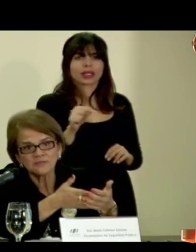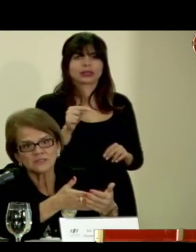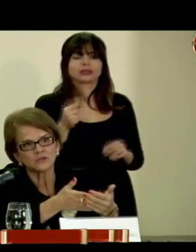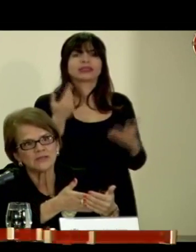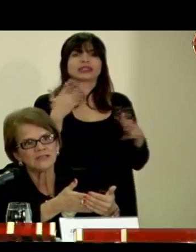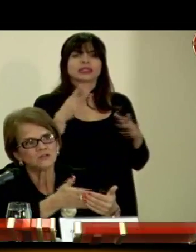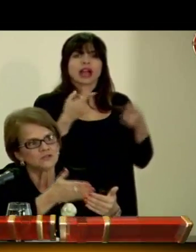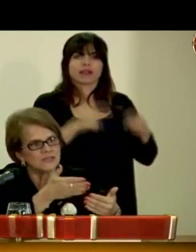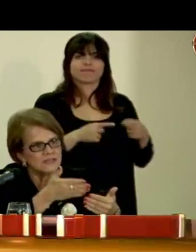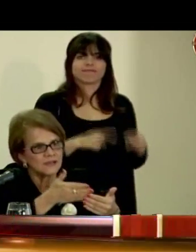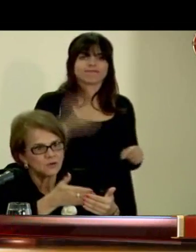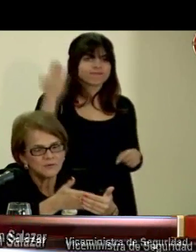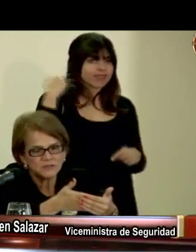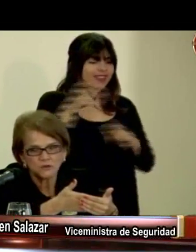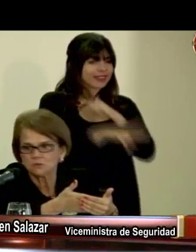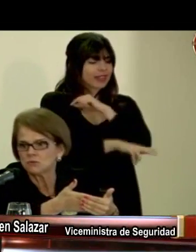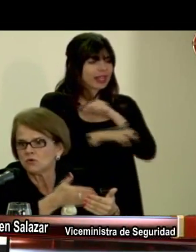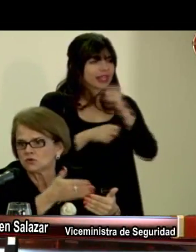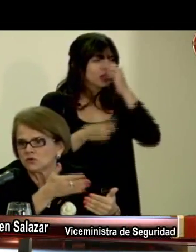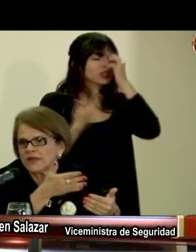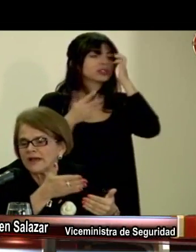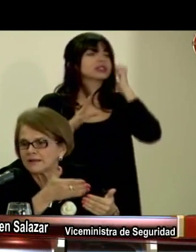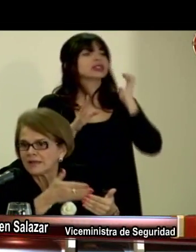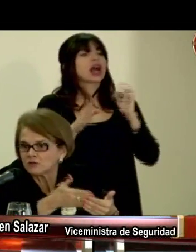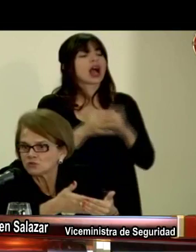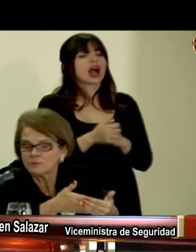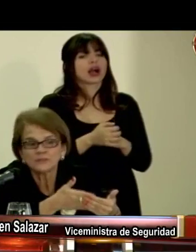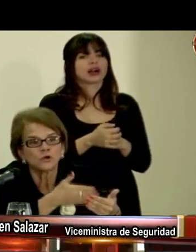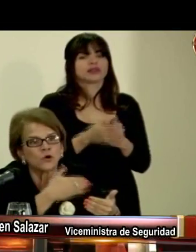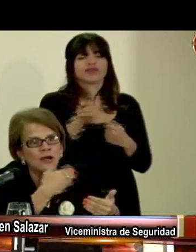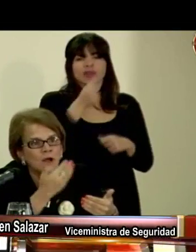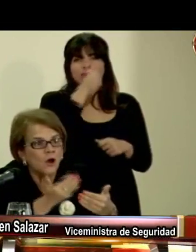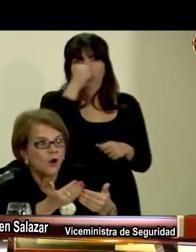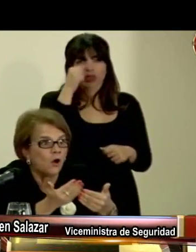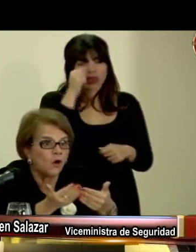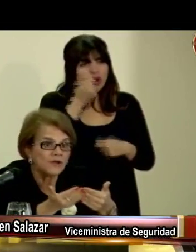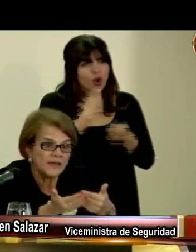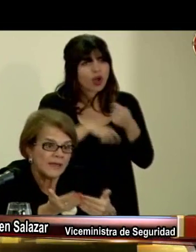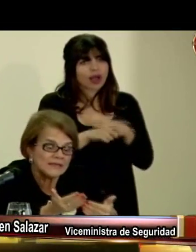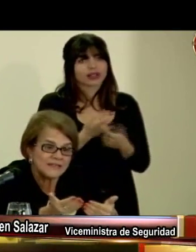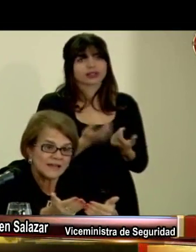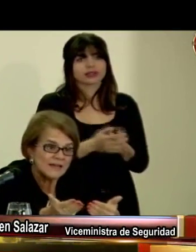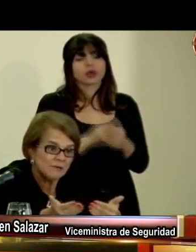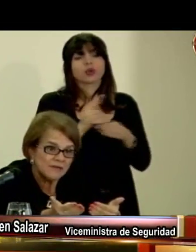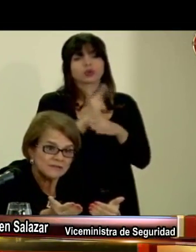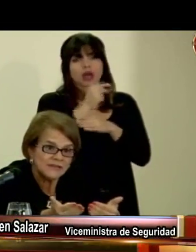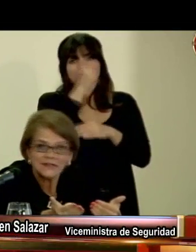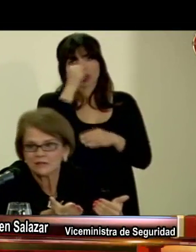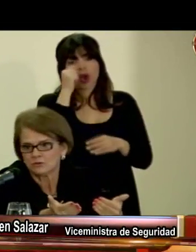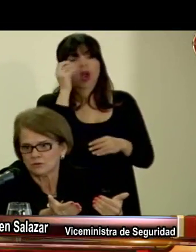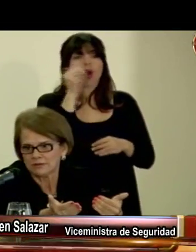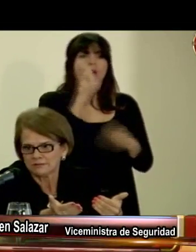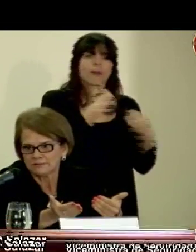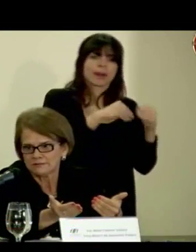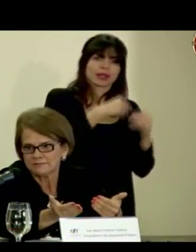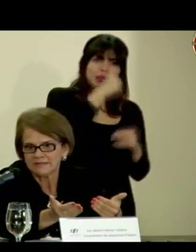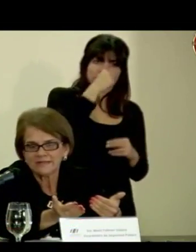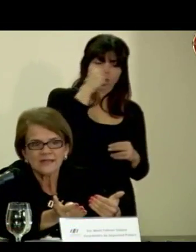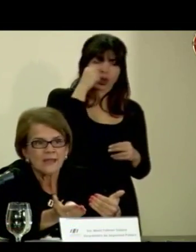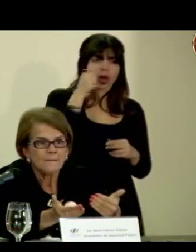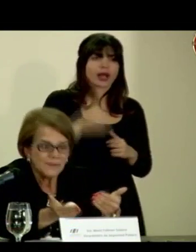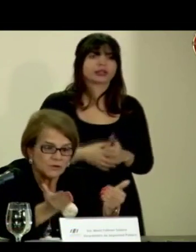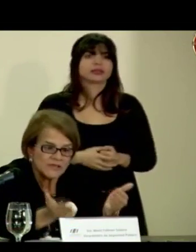ya han cometido delitos, que ya han cometido un hurto, que consumen droga o que están en la venta de la droga,